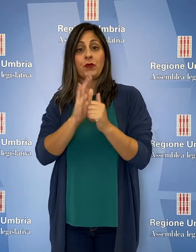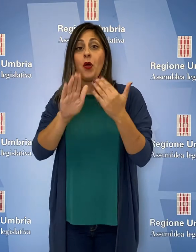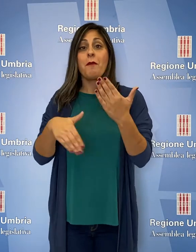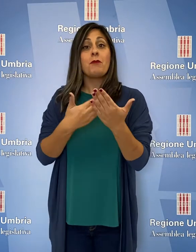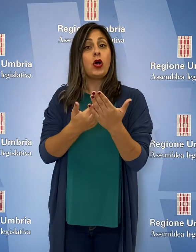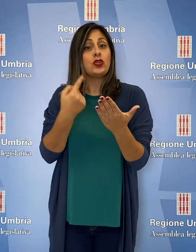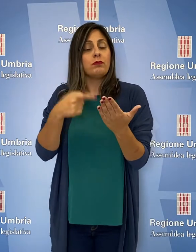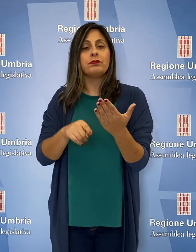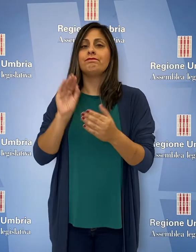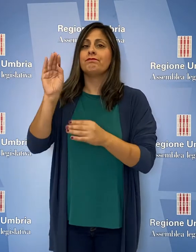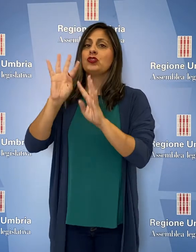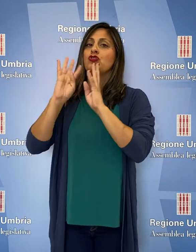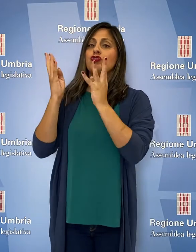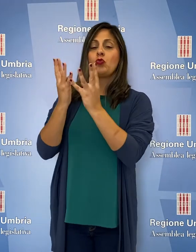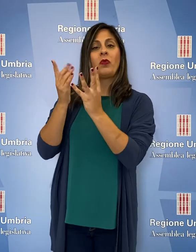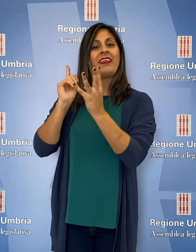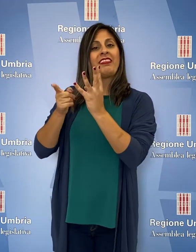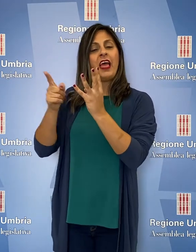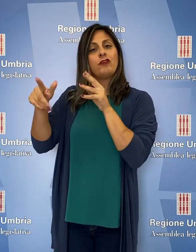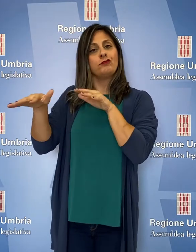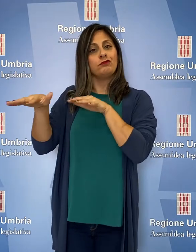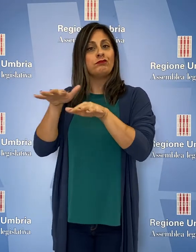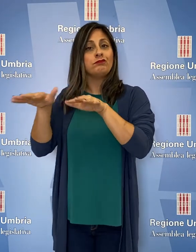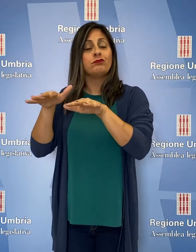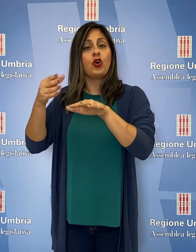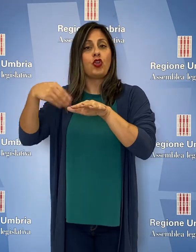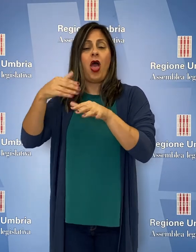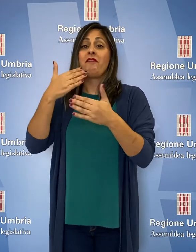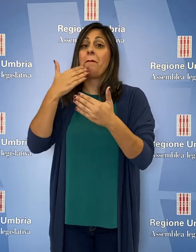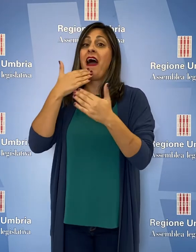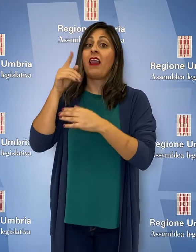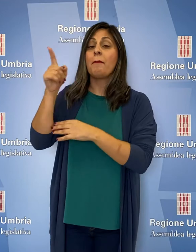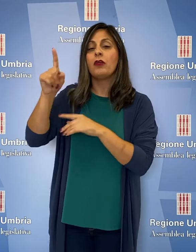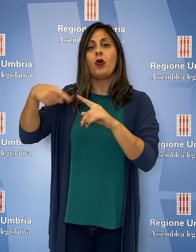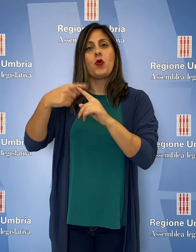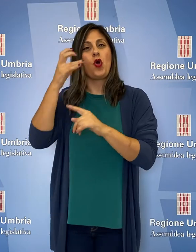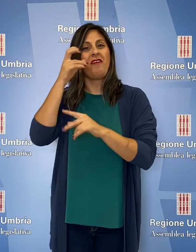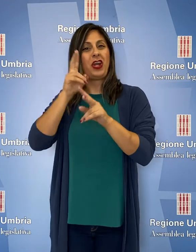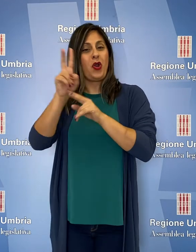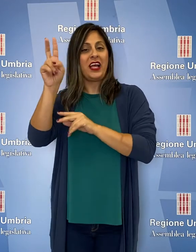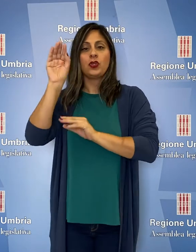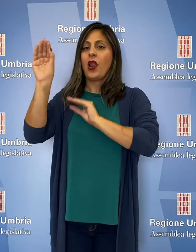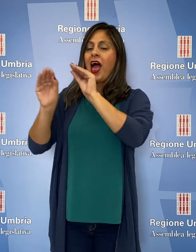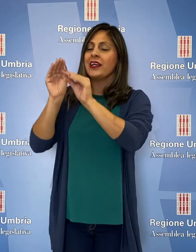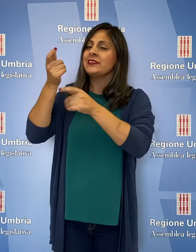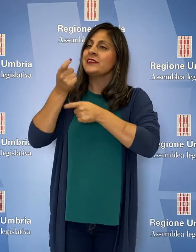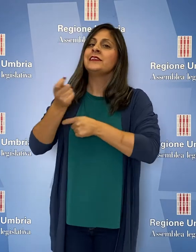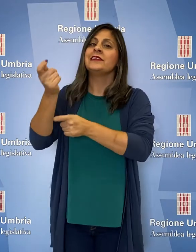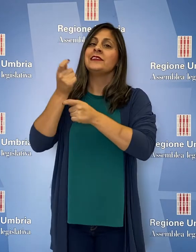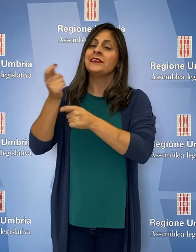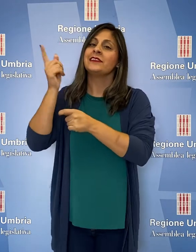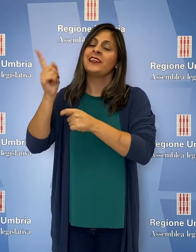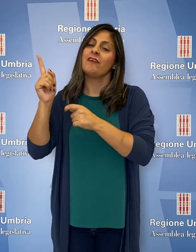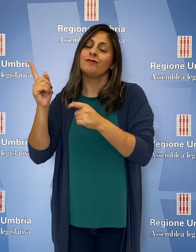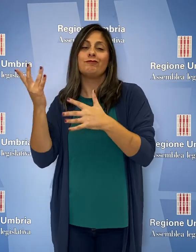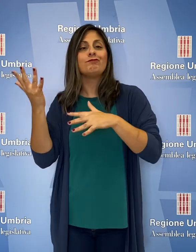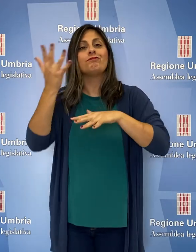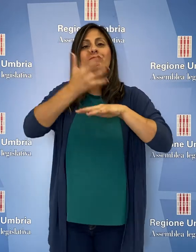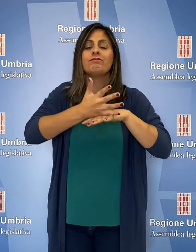mozione chiede alla Giunta di attivarsi presso il Parlamento e il Governo nazionale per sollecitare l'adozione urgente